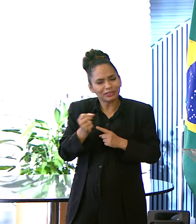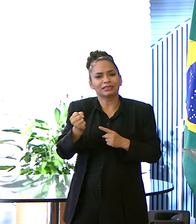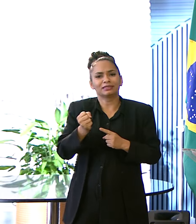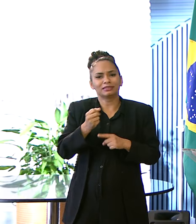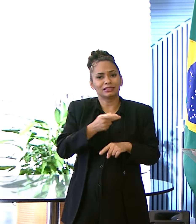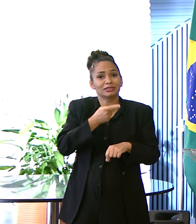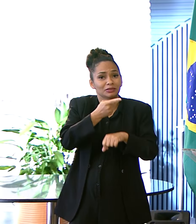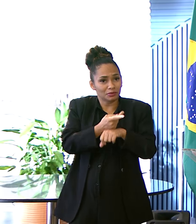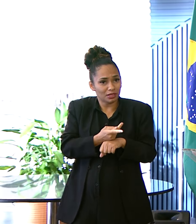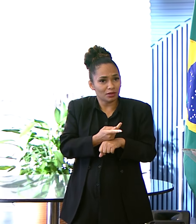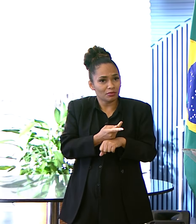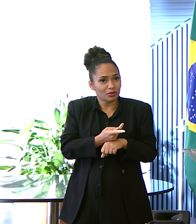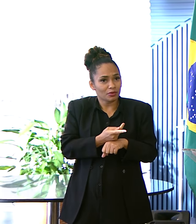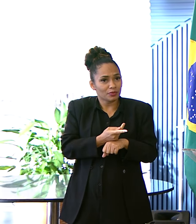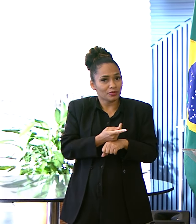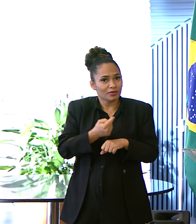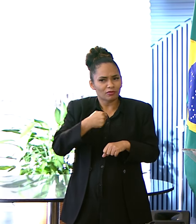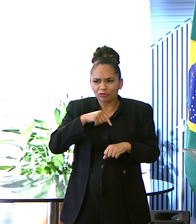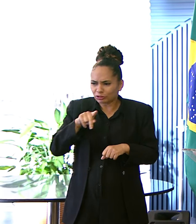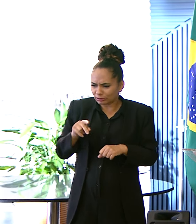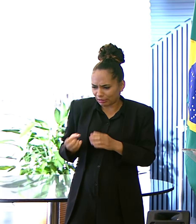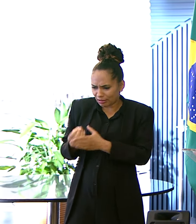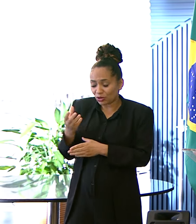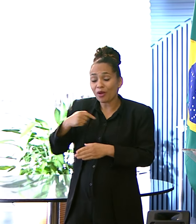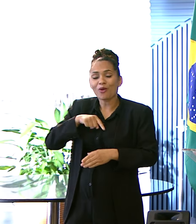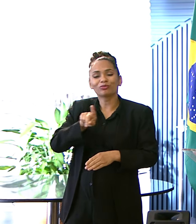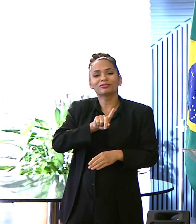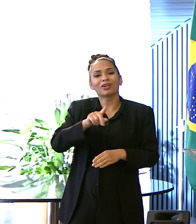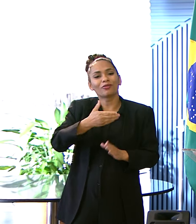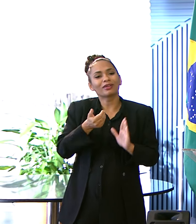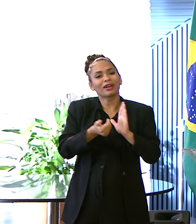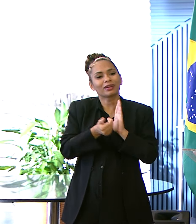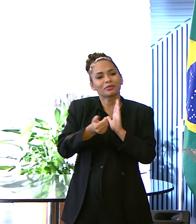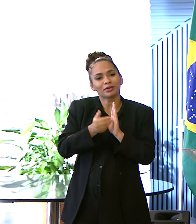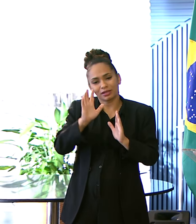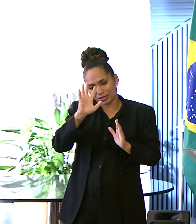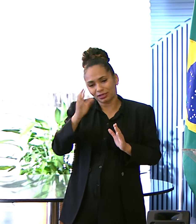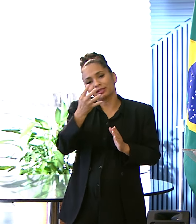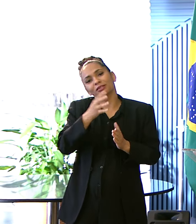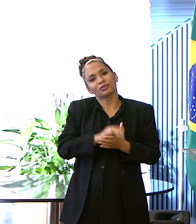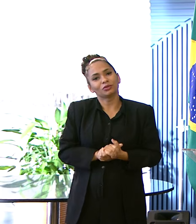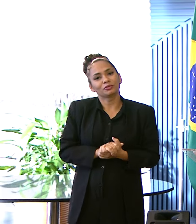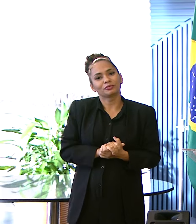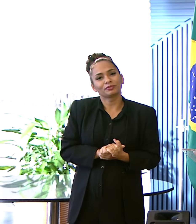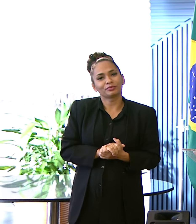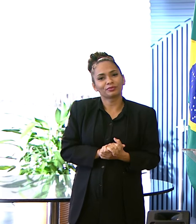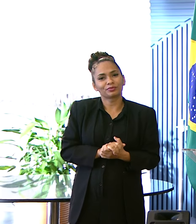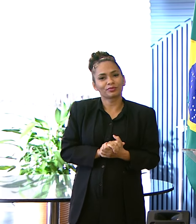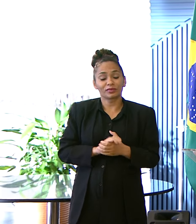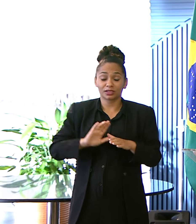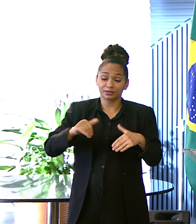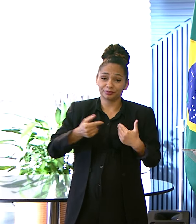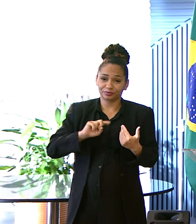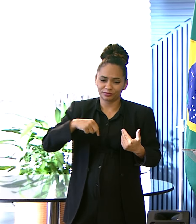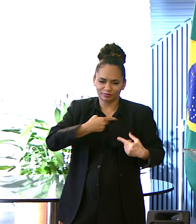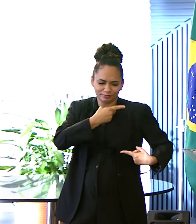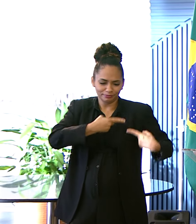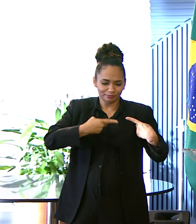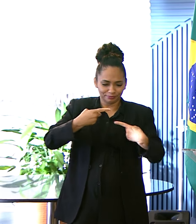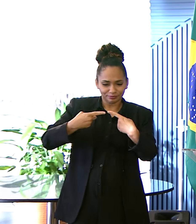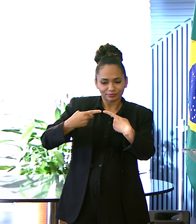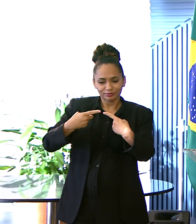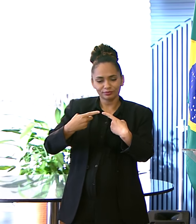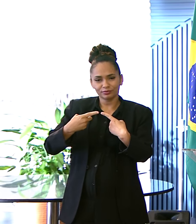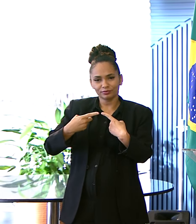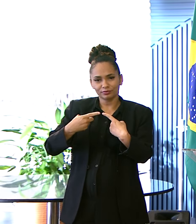fui eu Que inventei Foi a Câmara Que votou E decidiu Por esse prêmio E aí Nós Ficamos discutindo Chegamos à